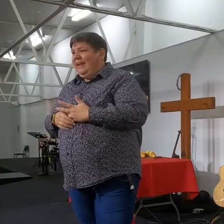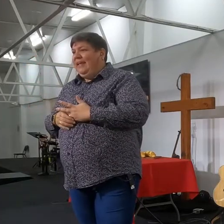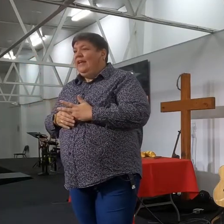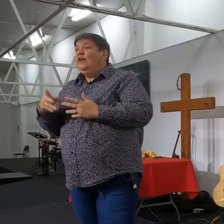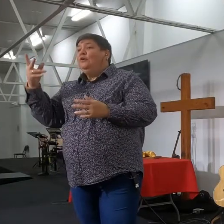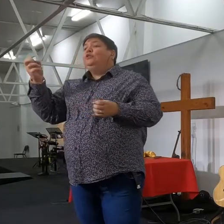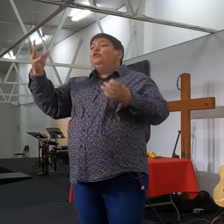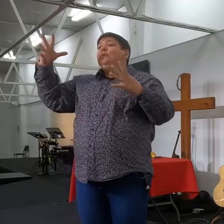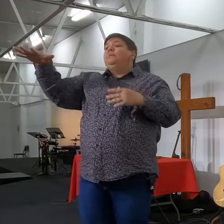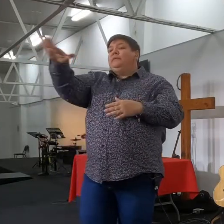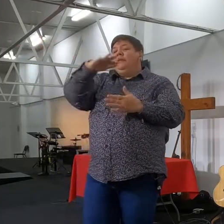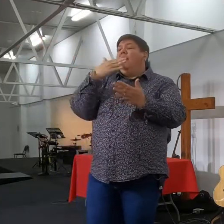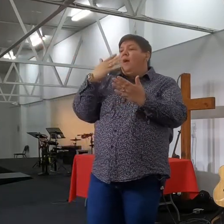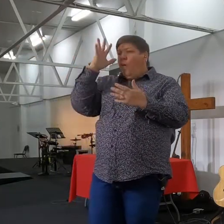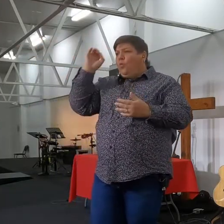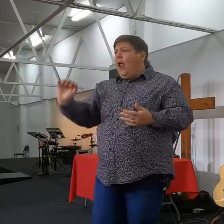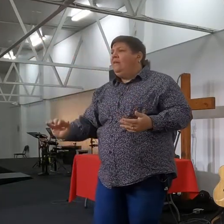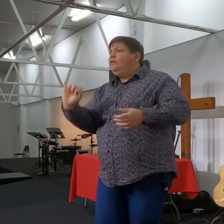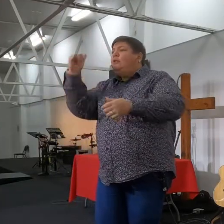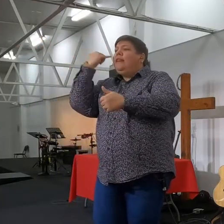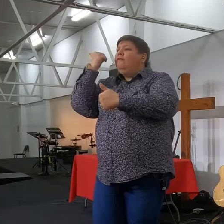huis waar jy gebleid, toe jy kind was, 0, 1, 1,